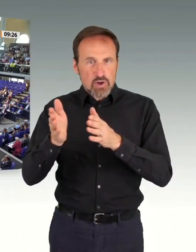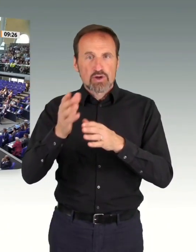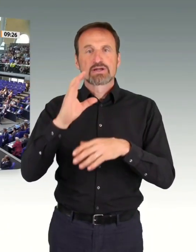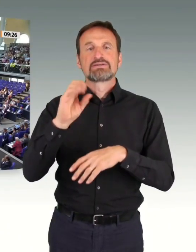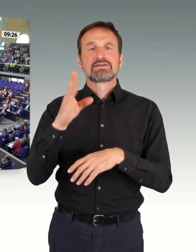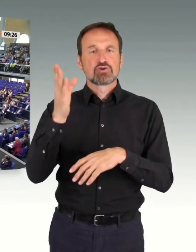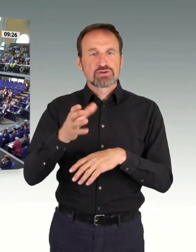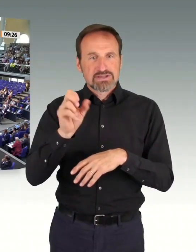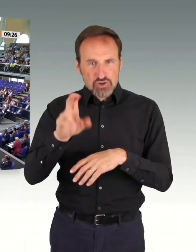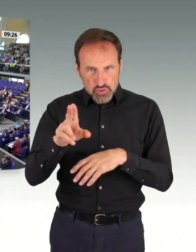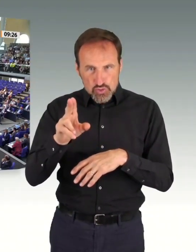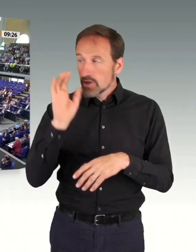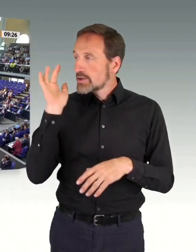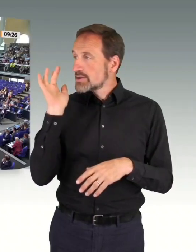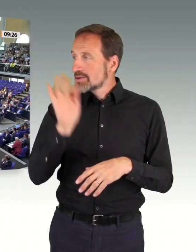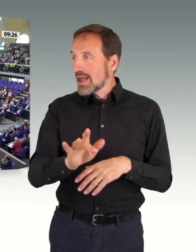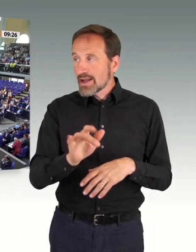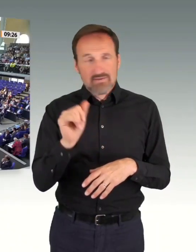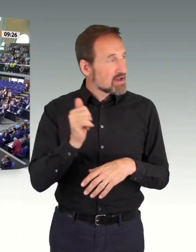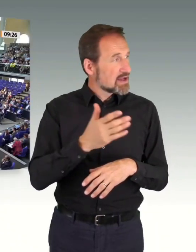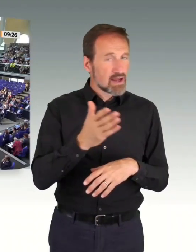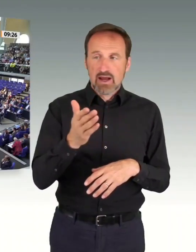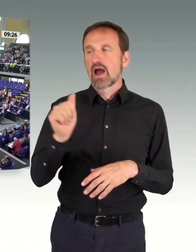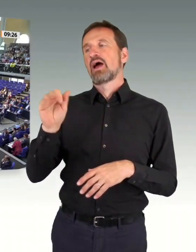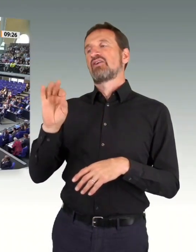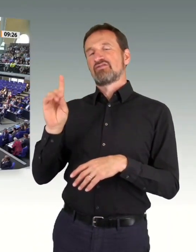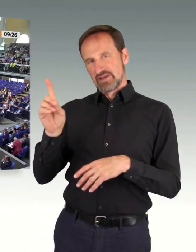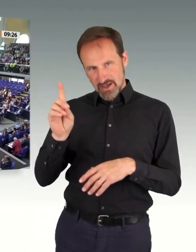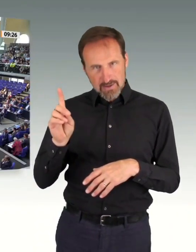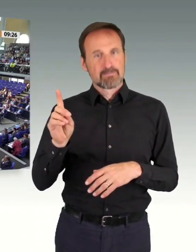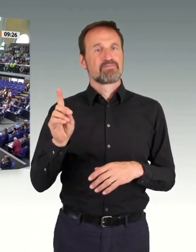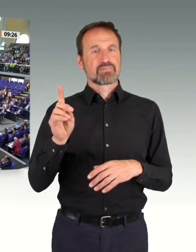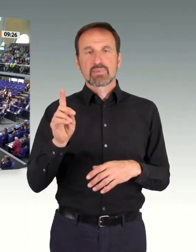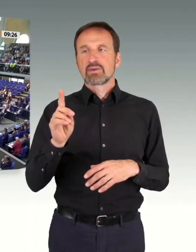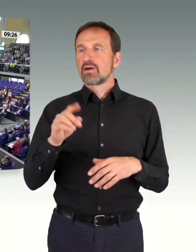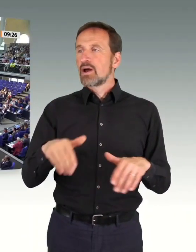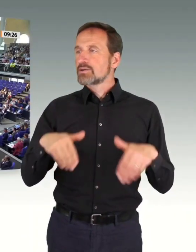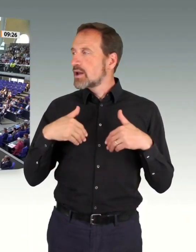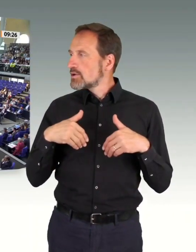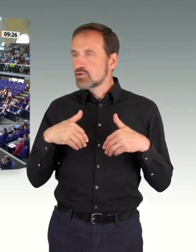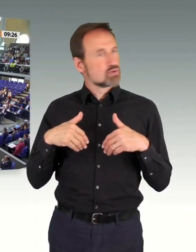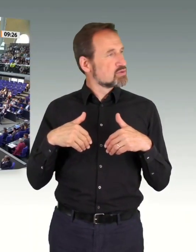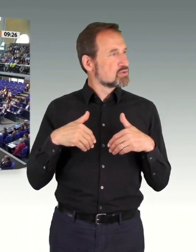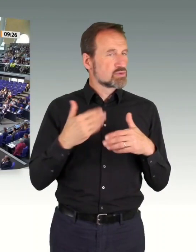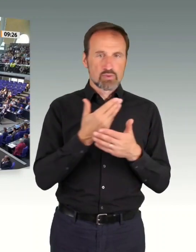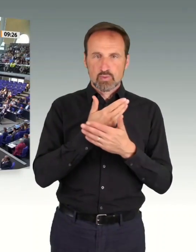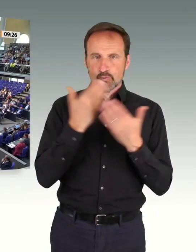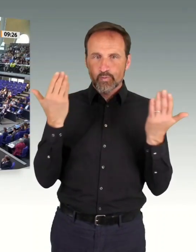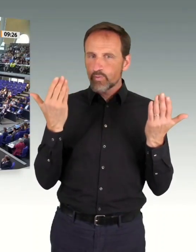-Fraktionen, Gegenstimmen, die AfD-Fraktionen. Enthaltungen sehe ich nicht.